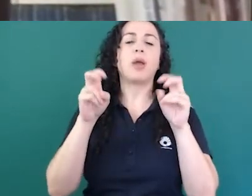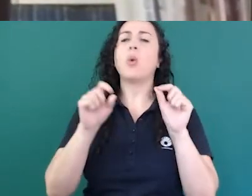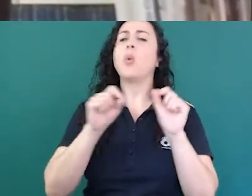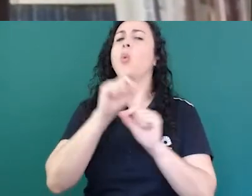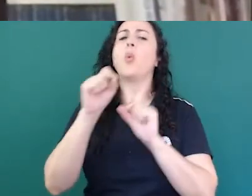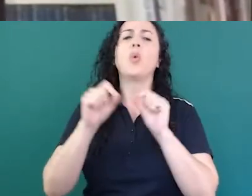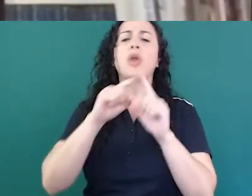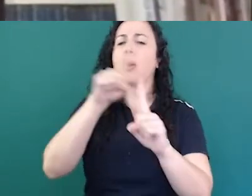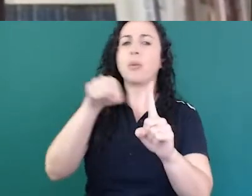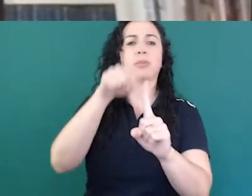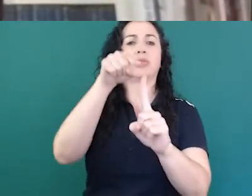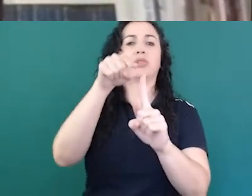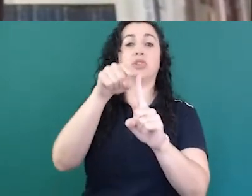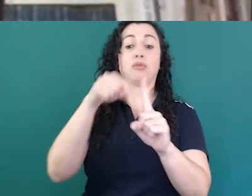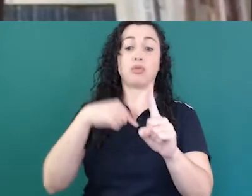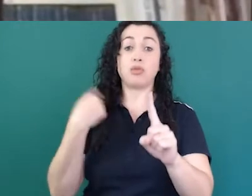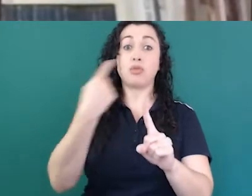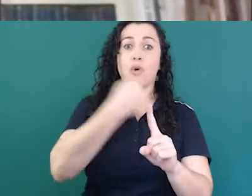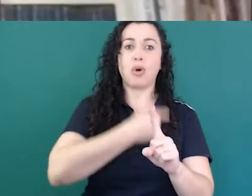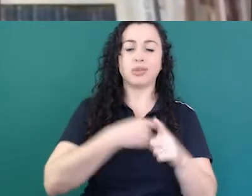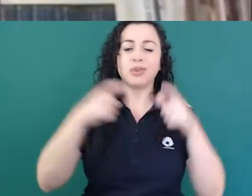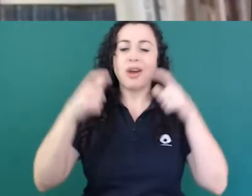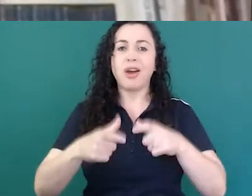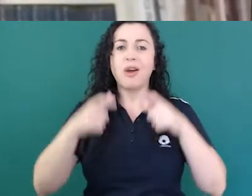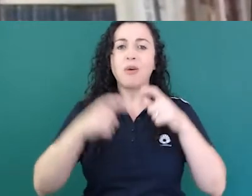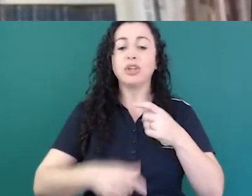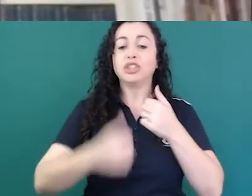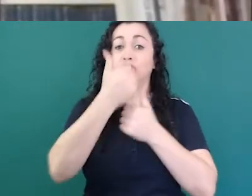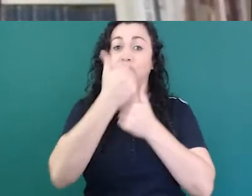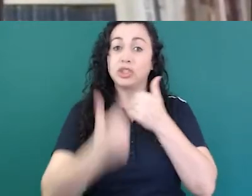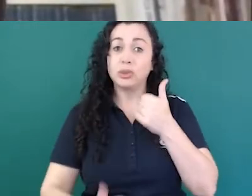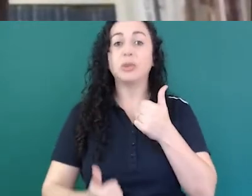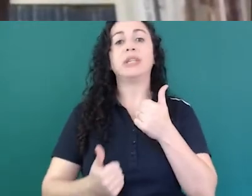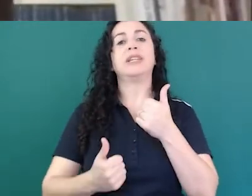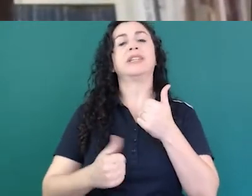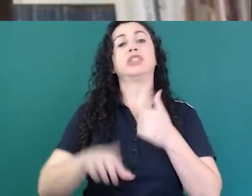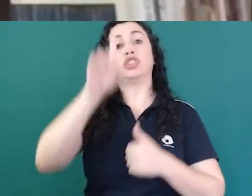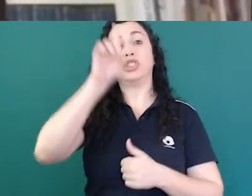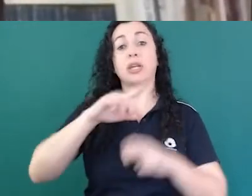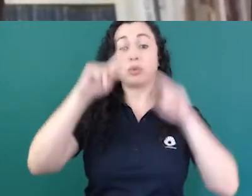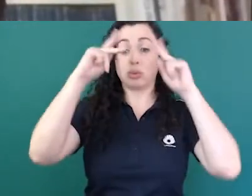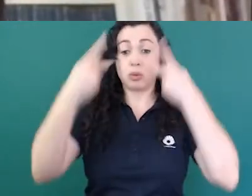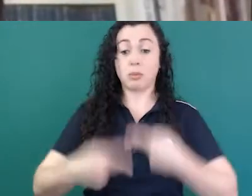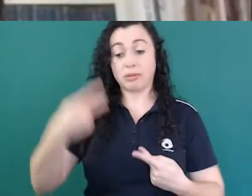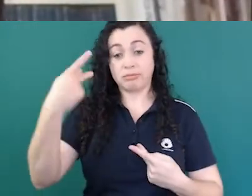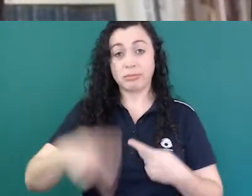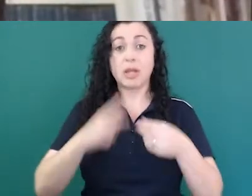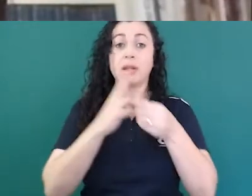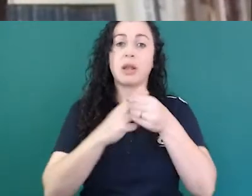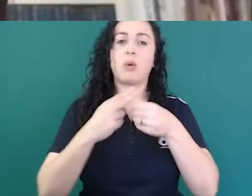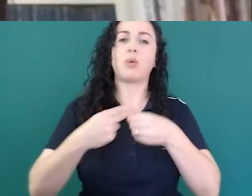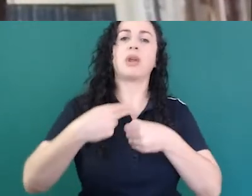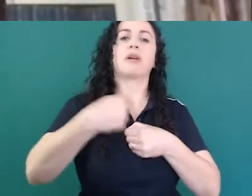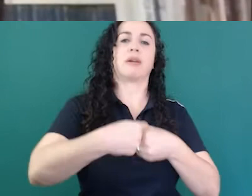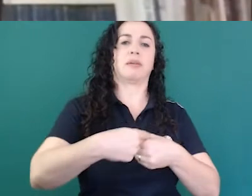humanos dentro da diretoria executiva de direitos humanos da Unicamp para tratar trazer esse assunto justamente